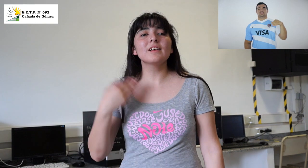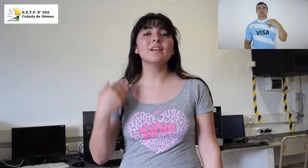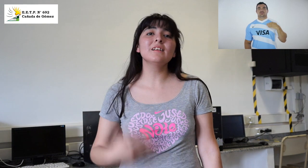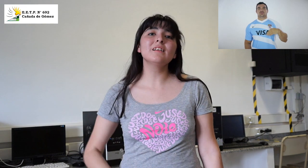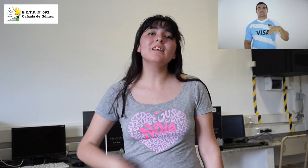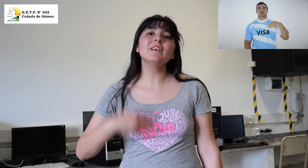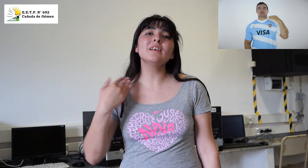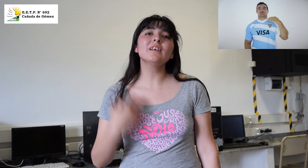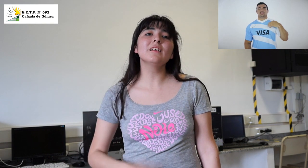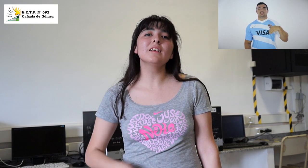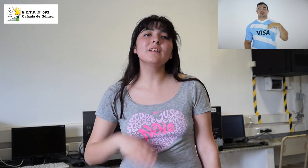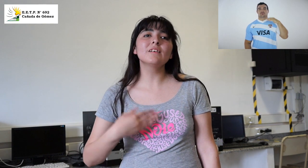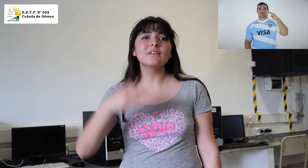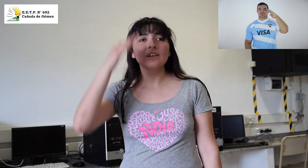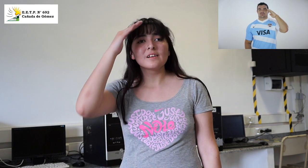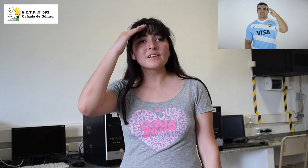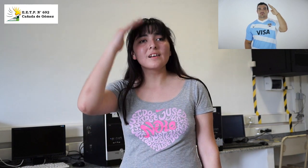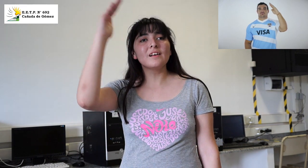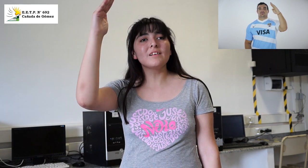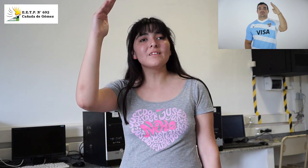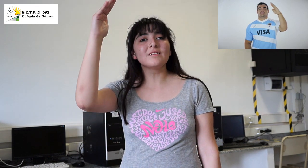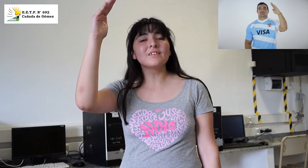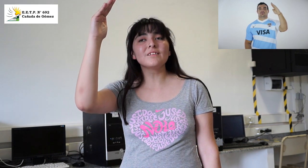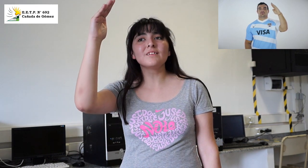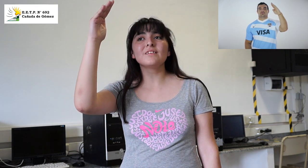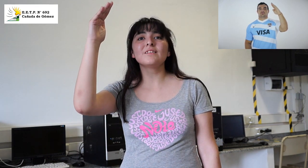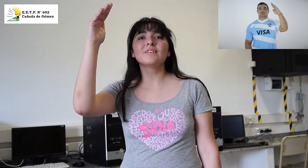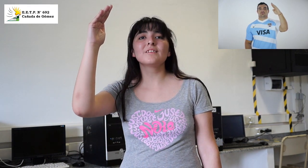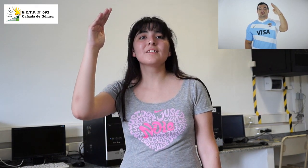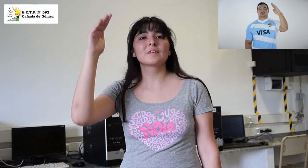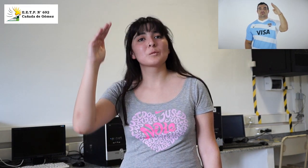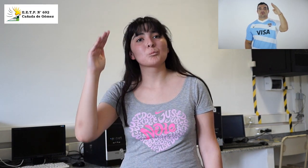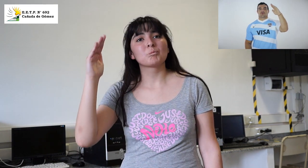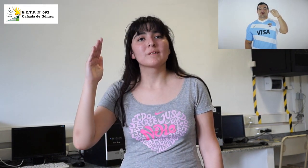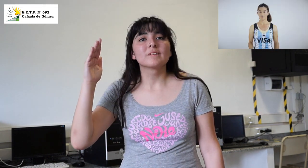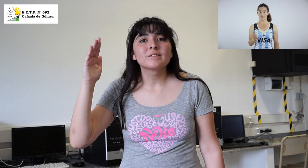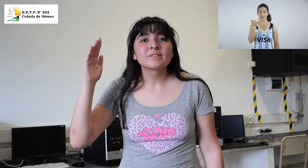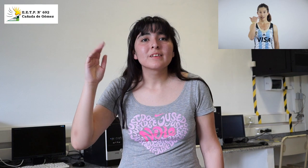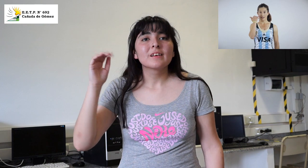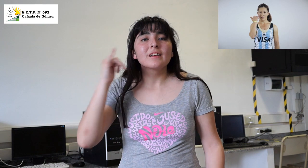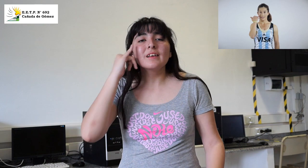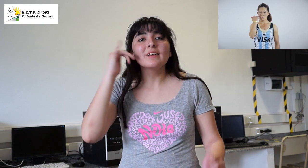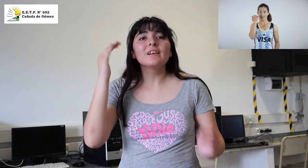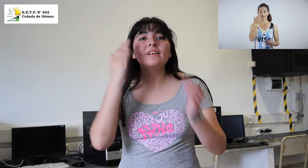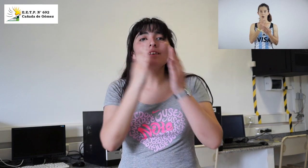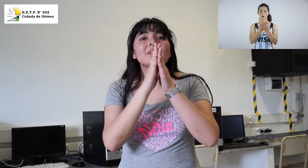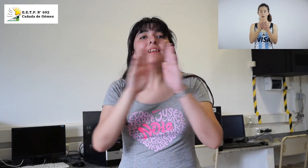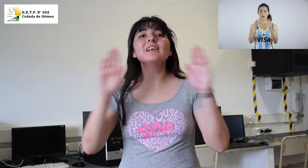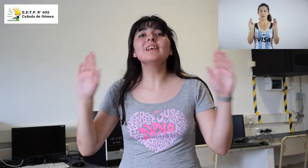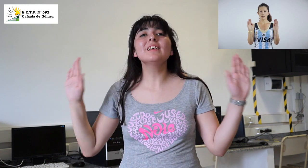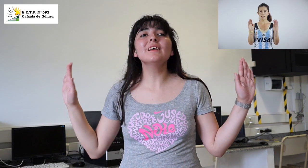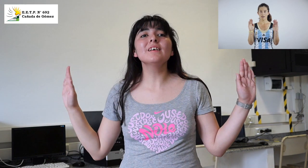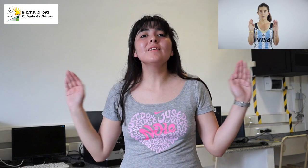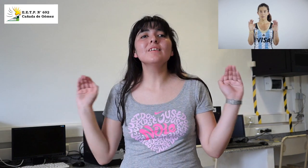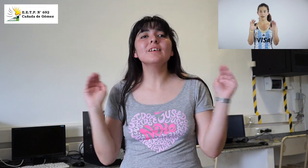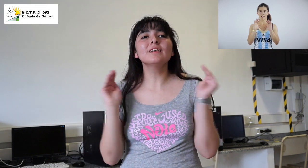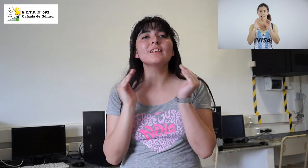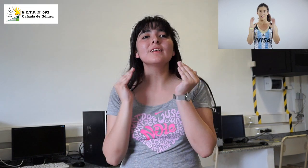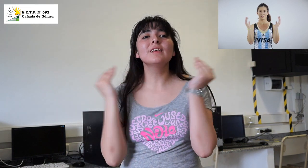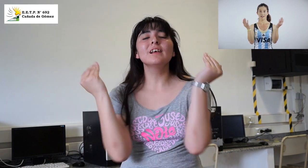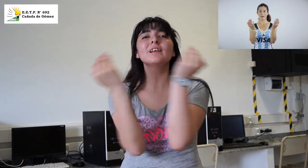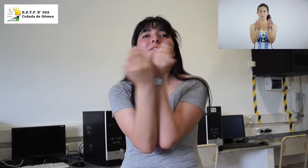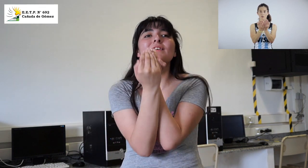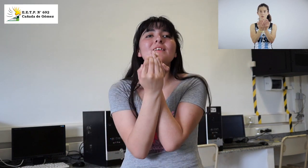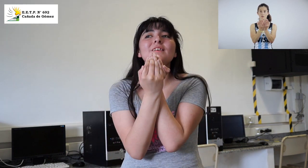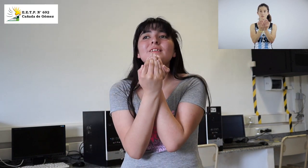argentino. Salud, y los libres